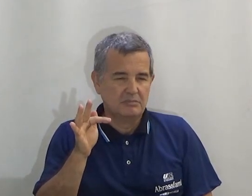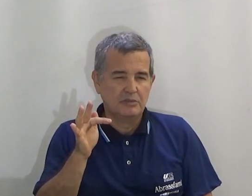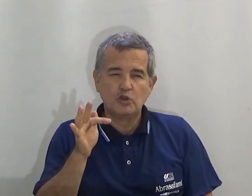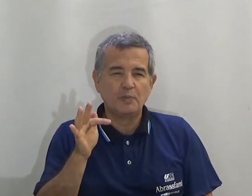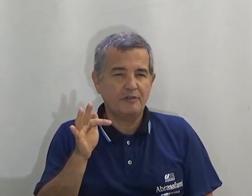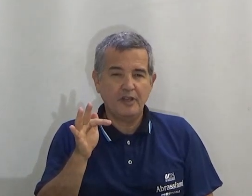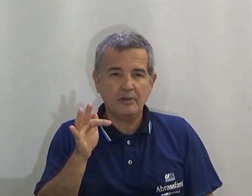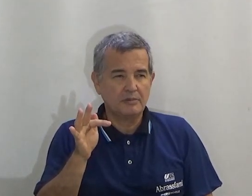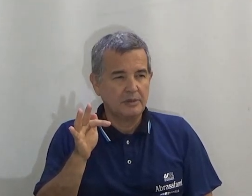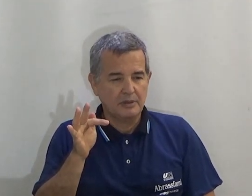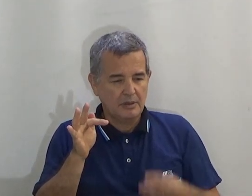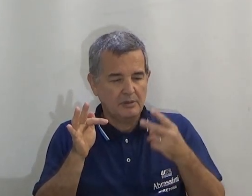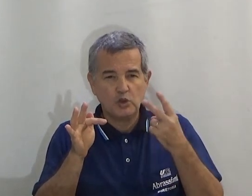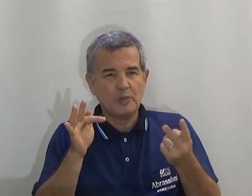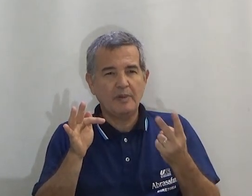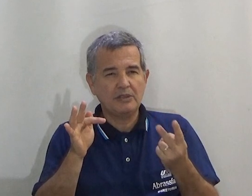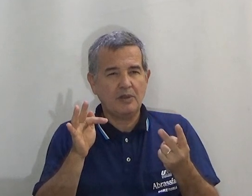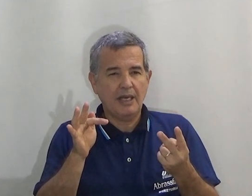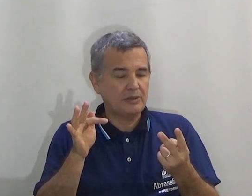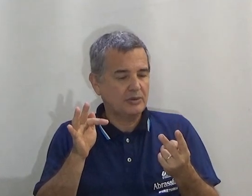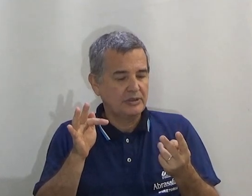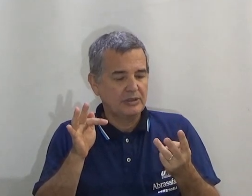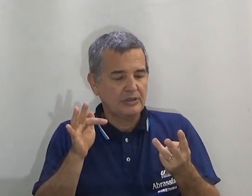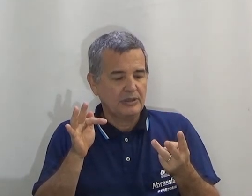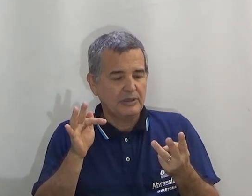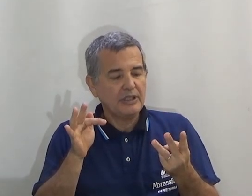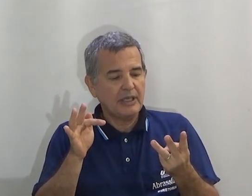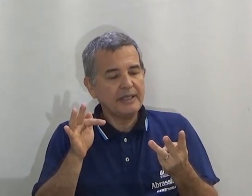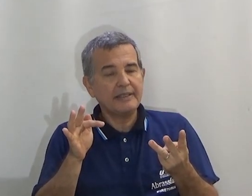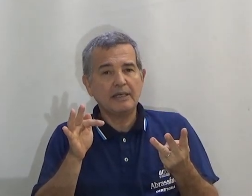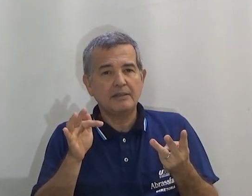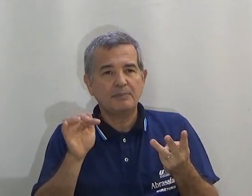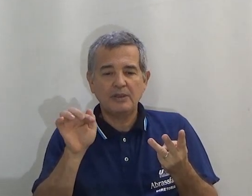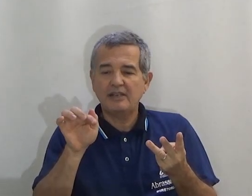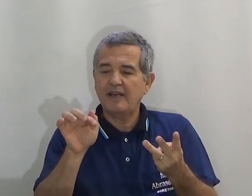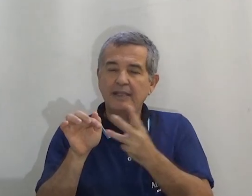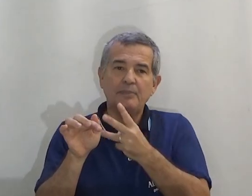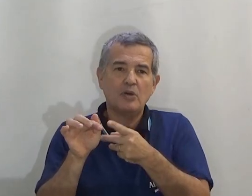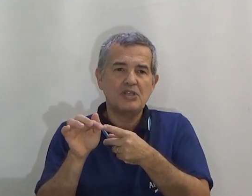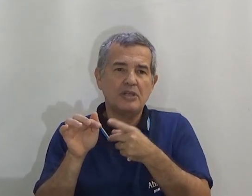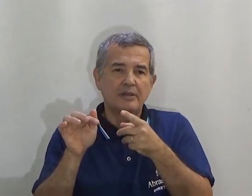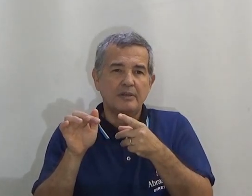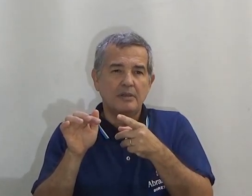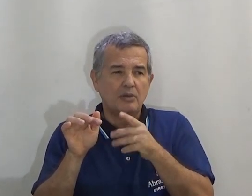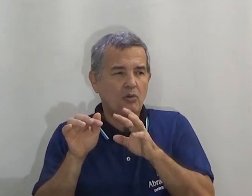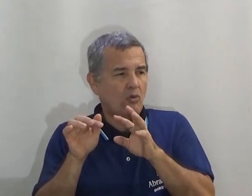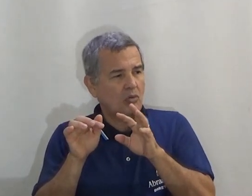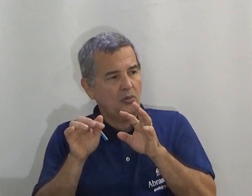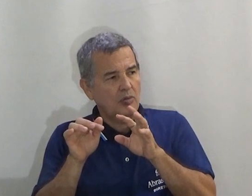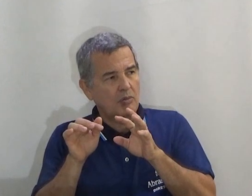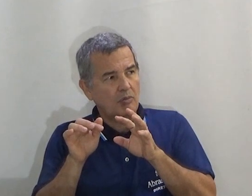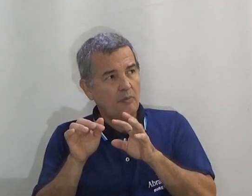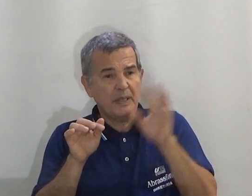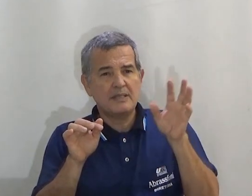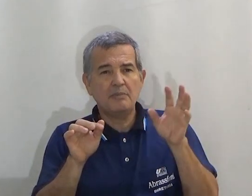Super feio. Super mal educado. E ainda pode levar a deboche. Com